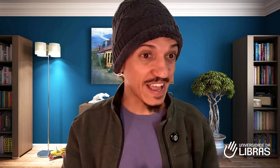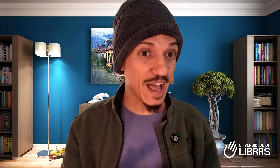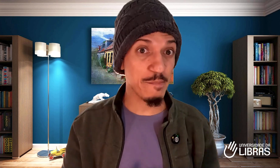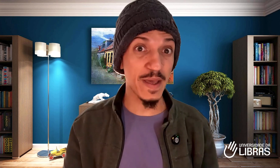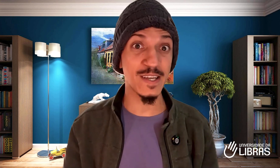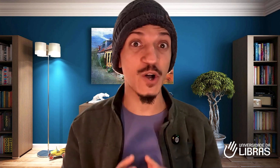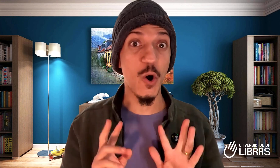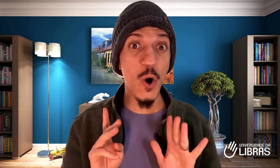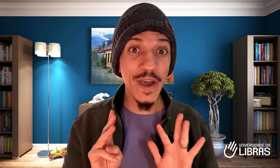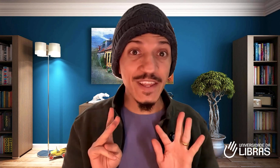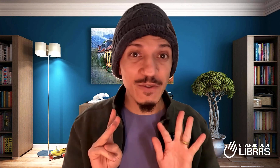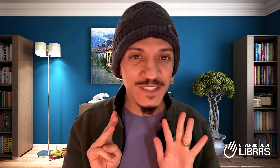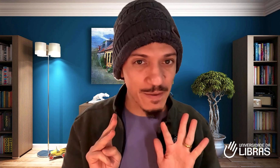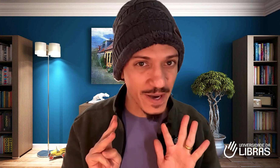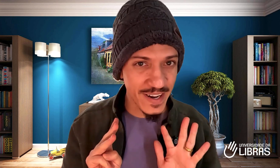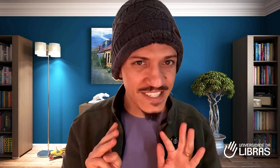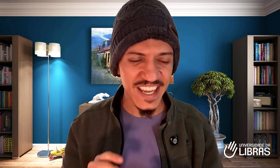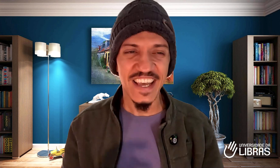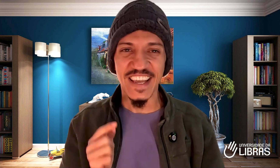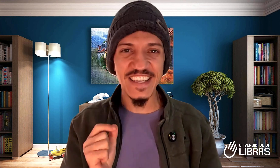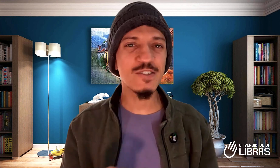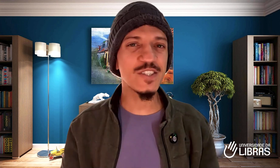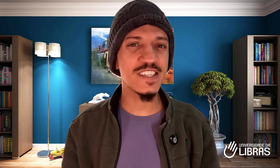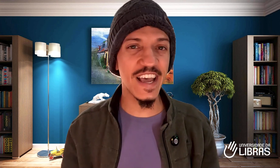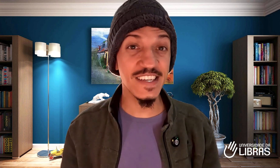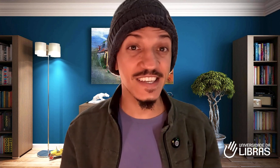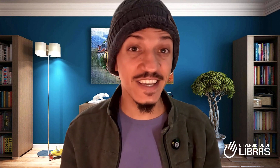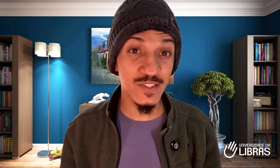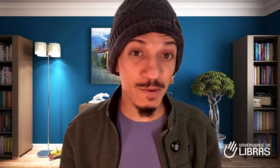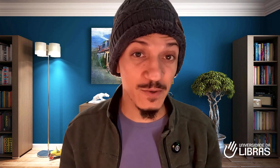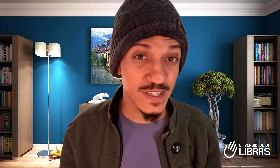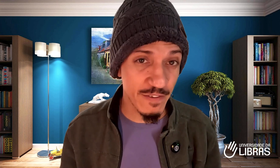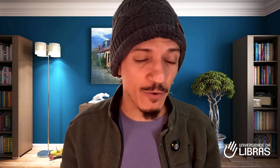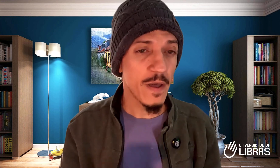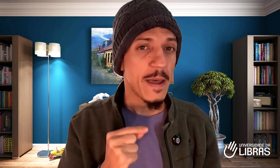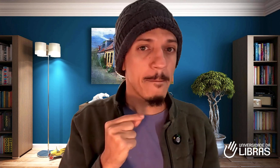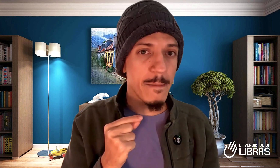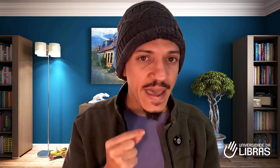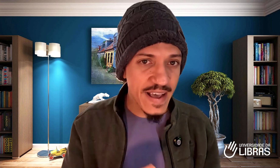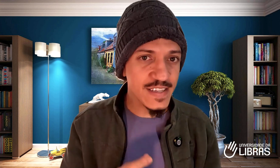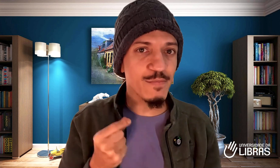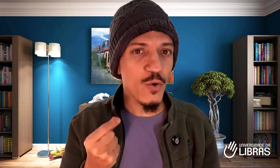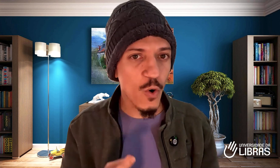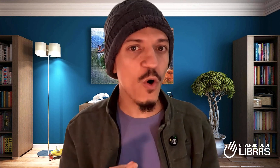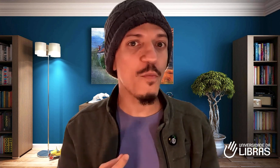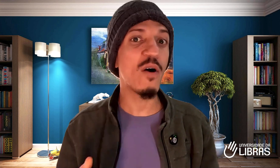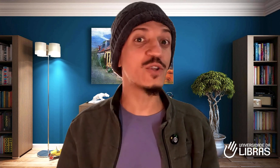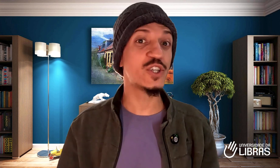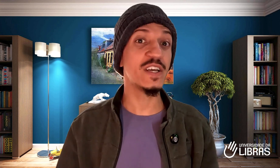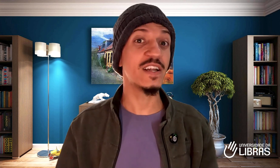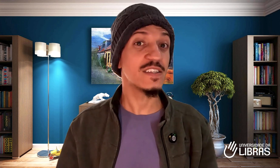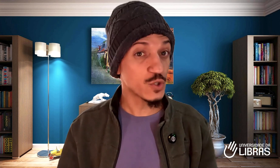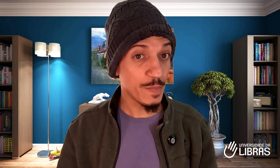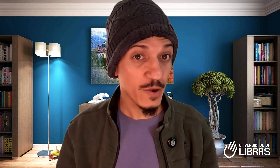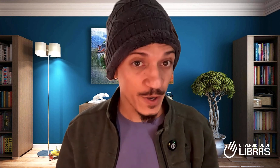apenas 8 semanas? E se eu te dissesse que isso é possível mesmo com uma rotina super corrida?